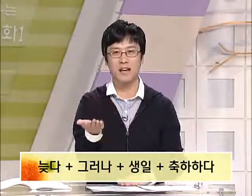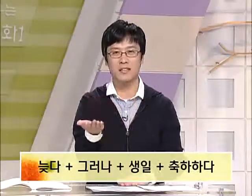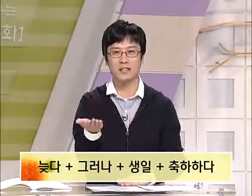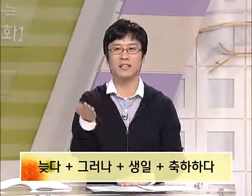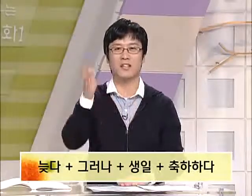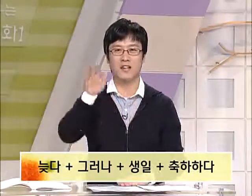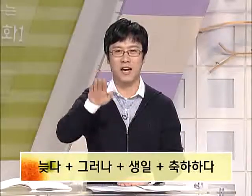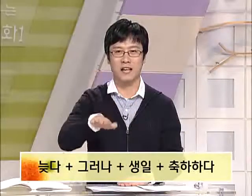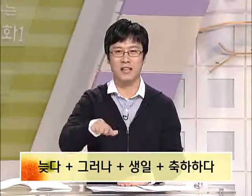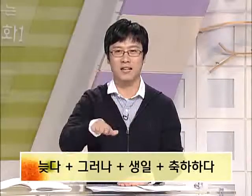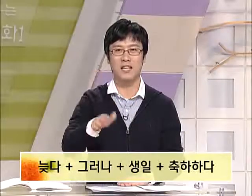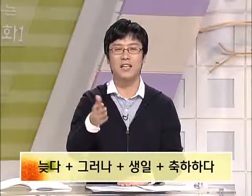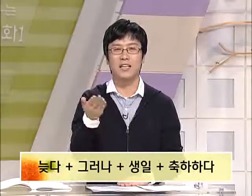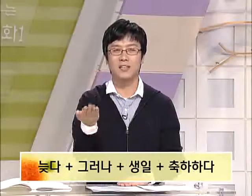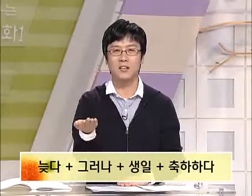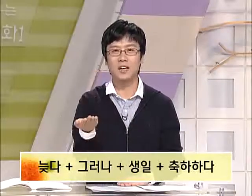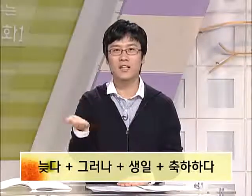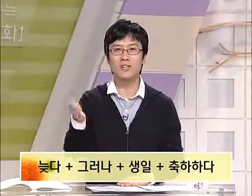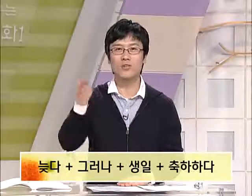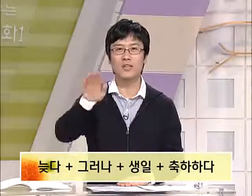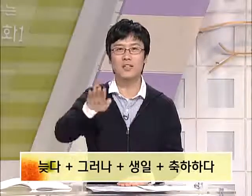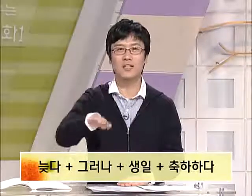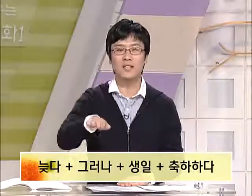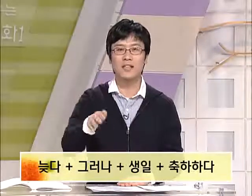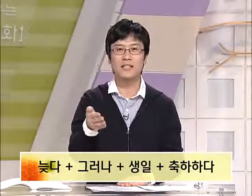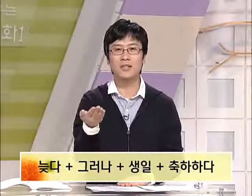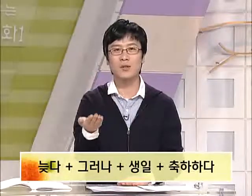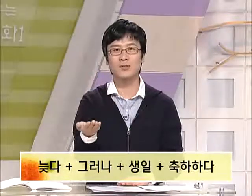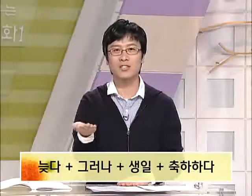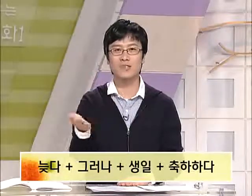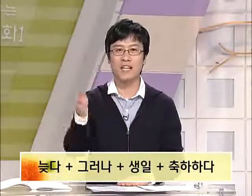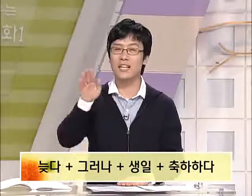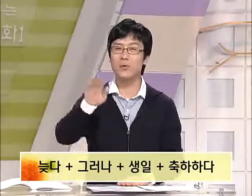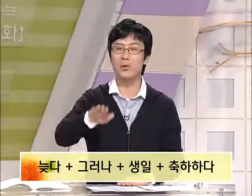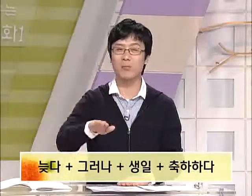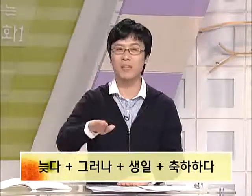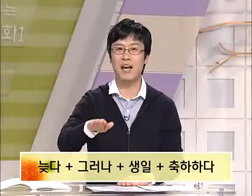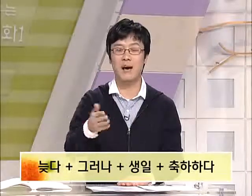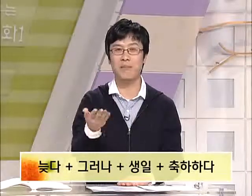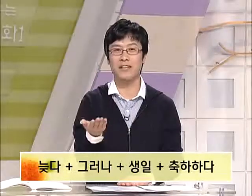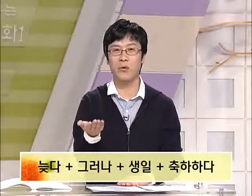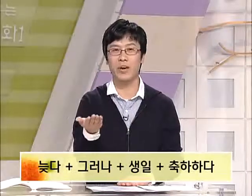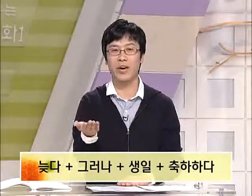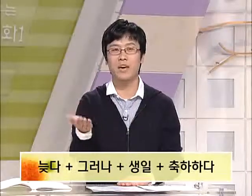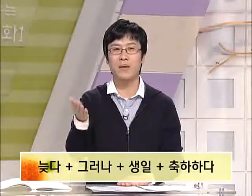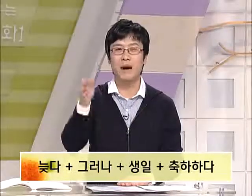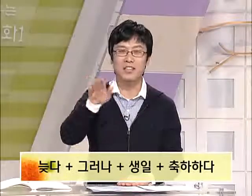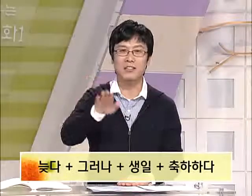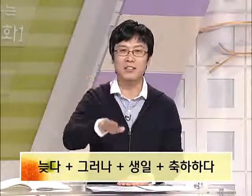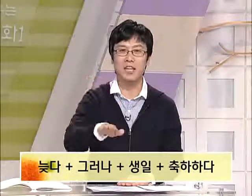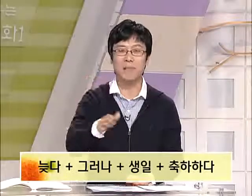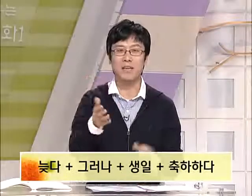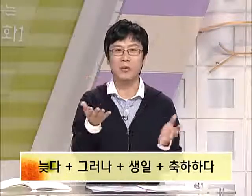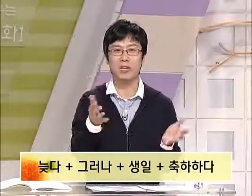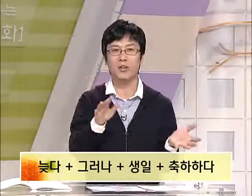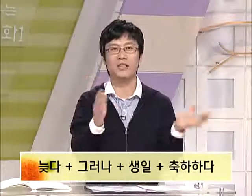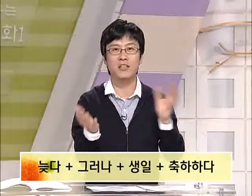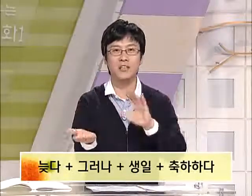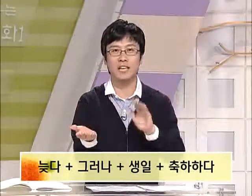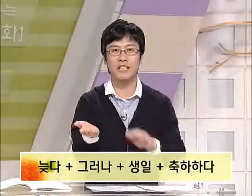그러나 자 이 그러나 라는 수화는 일상생활 중에서 많이 사용이 됩니다. 앞에 내용에 반대되는 앞에 내용에 역행되는 이야기를